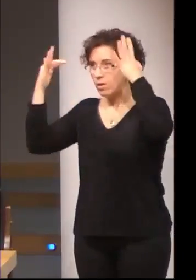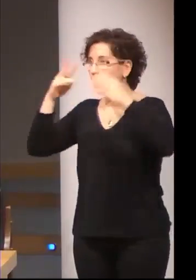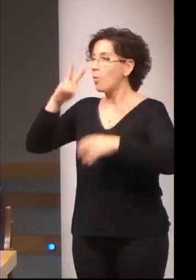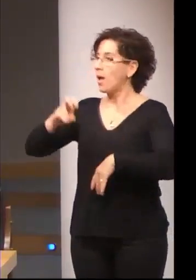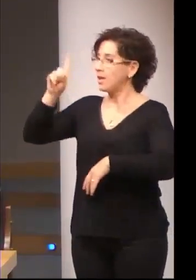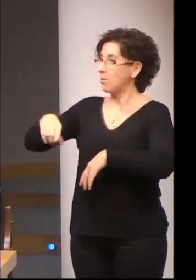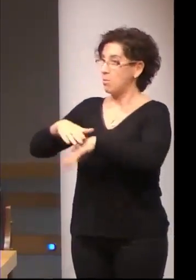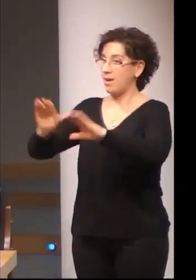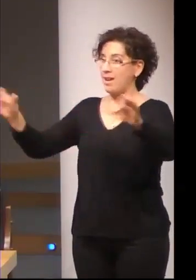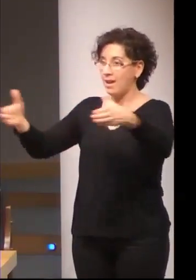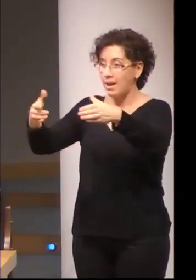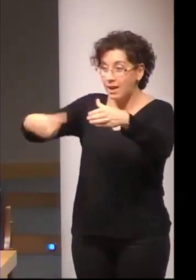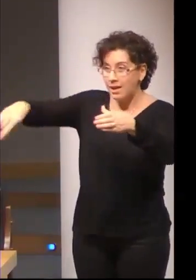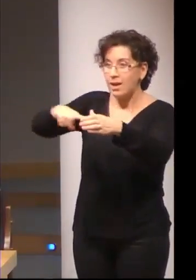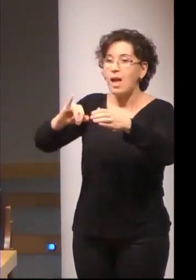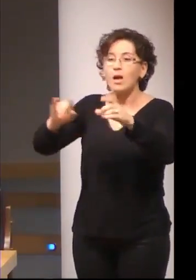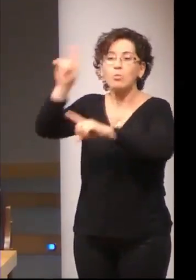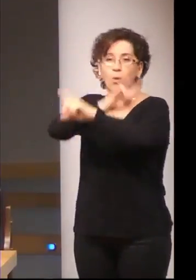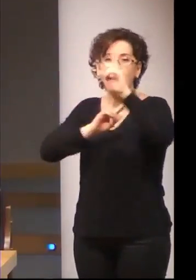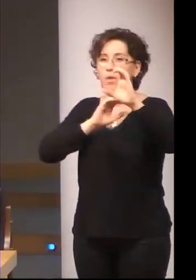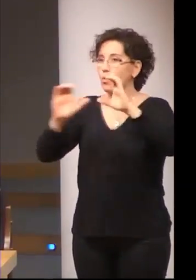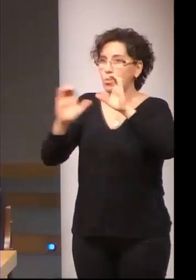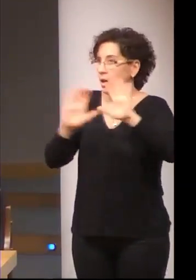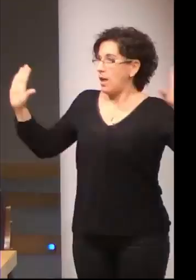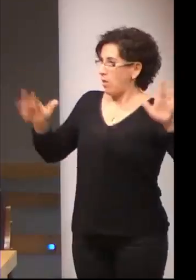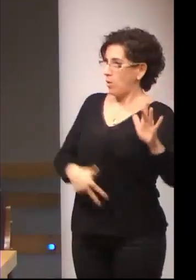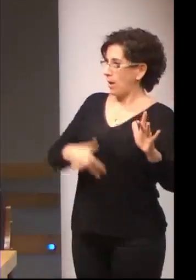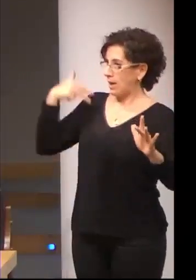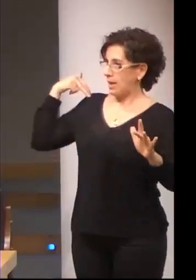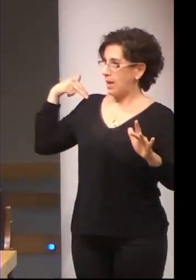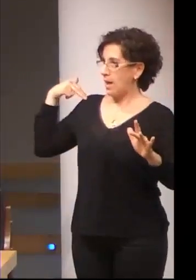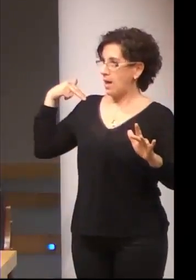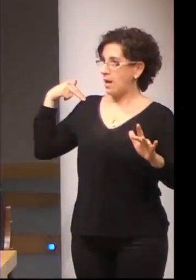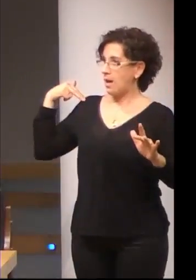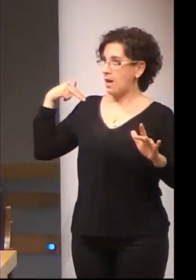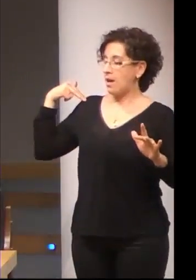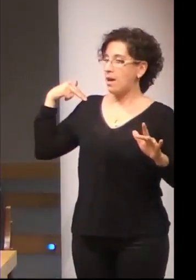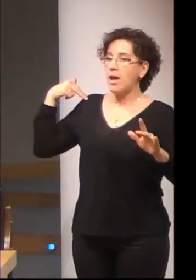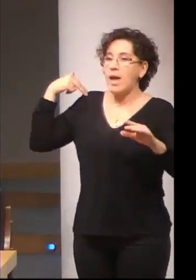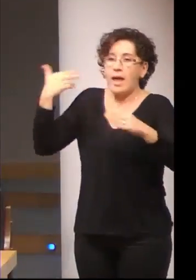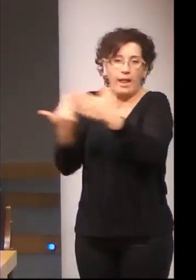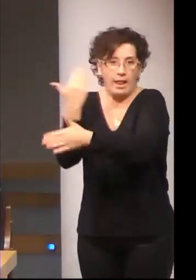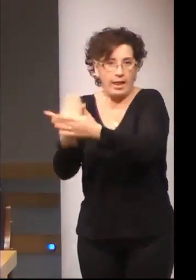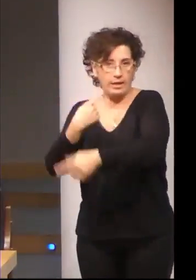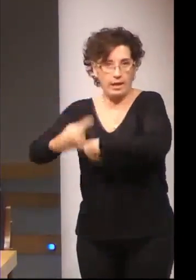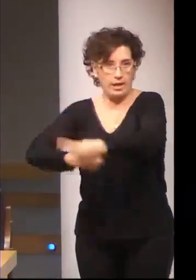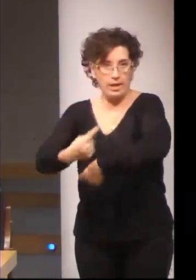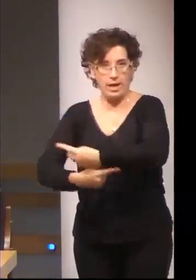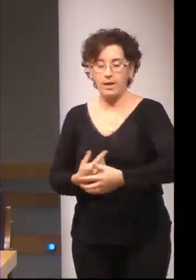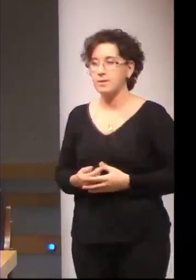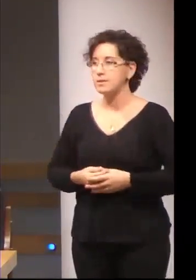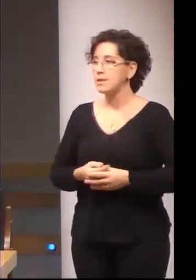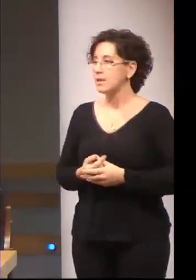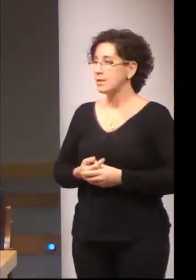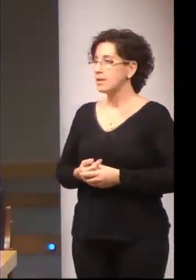problemas de comunicación en general para un ambiente cotidiano y sobre todo y ya no me voy